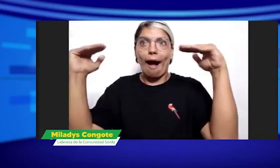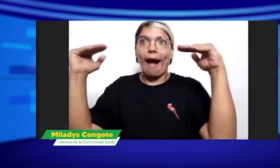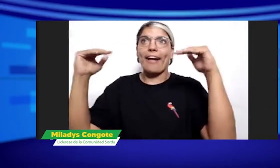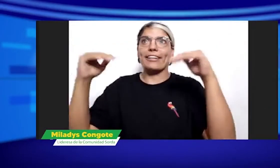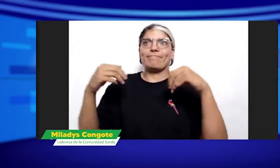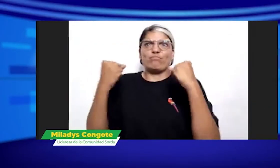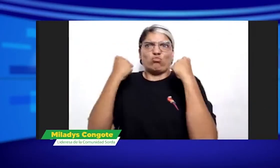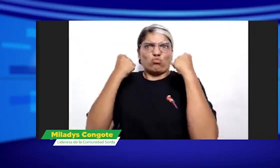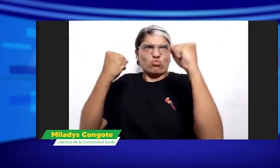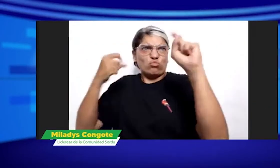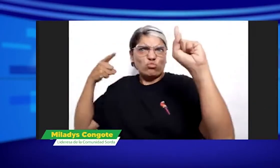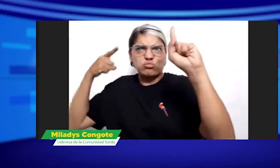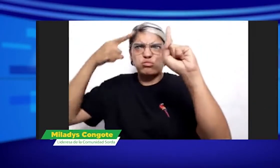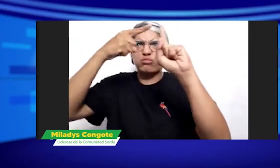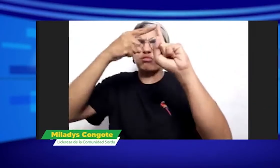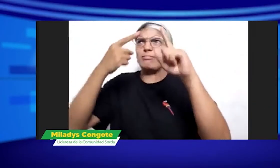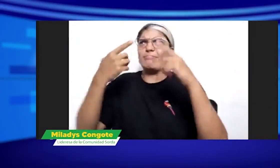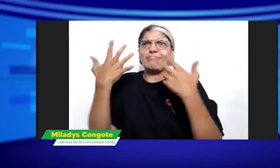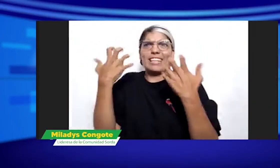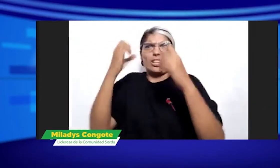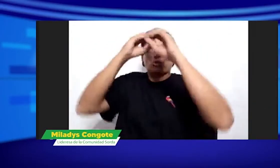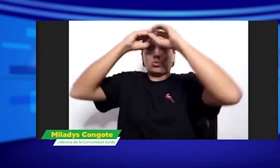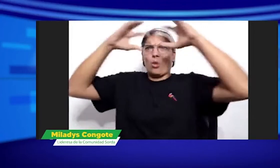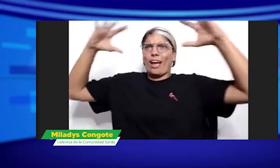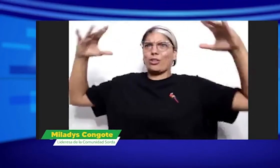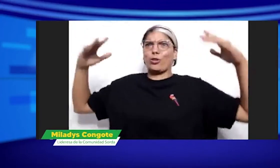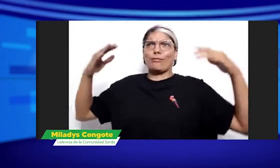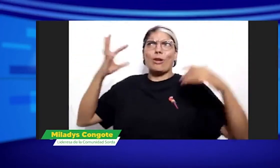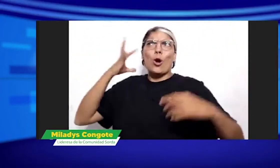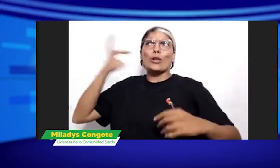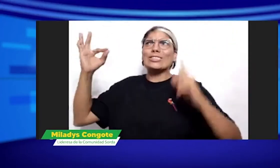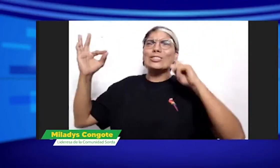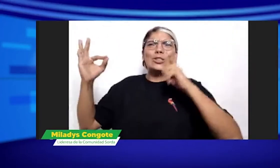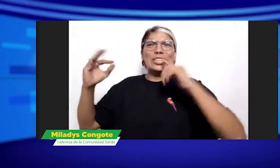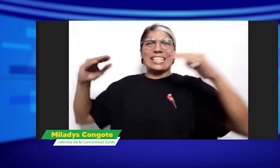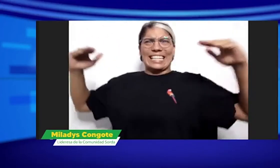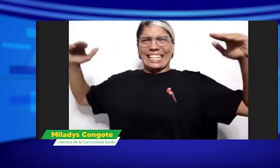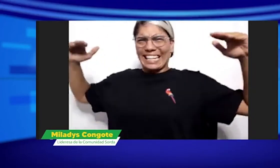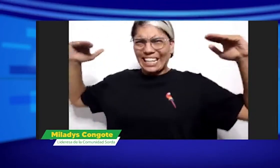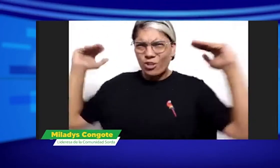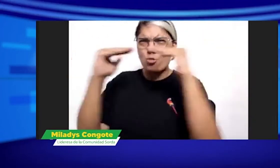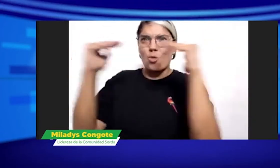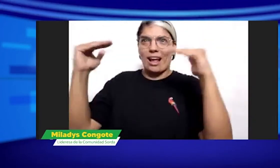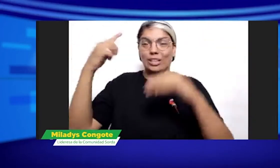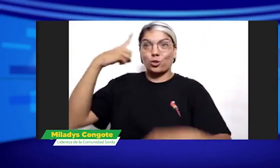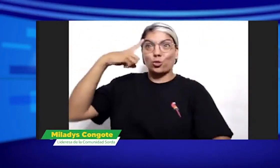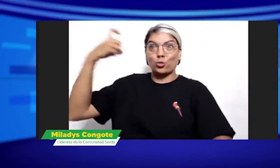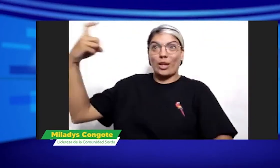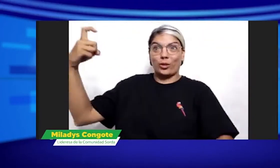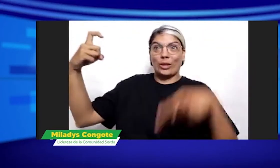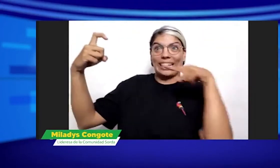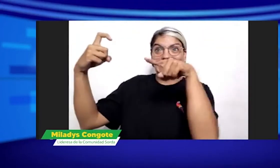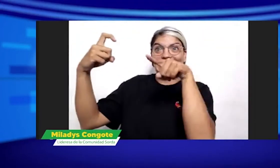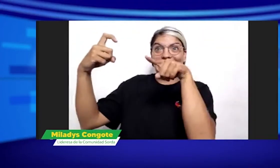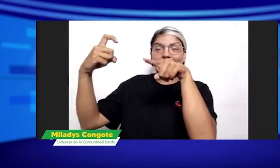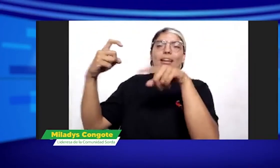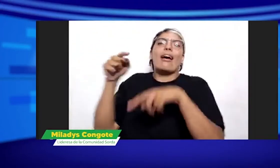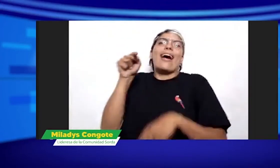la igualdad, los sueños que tenemos de ser iguales, de tener un